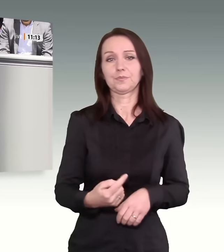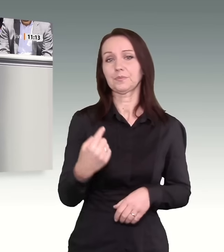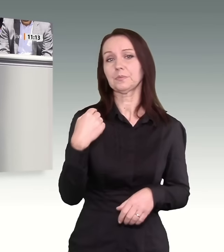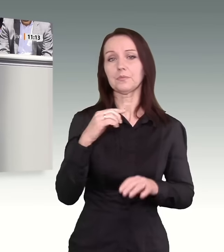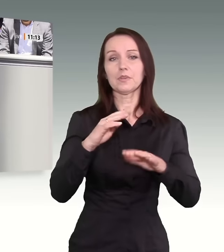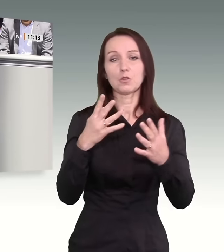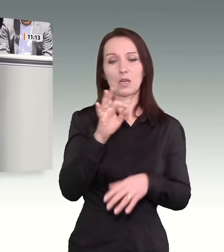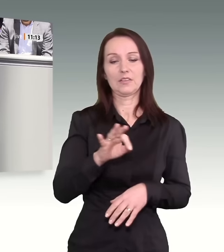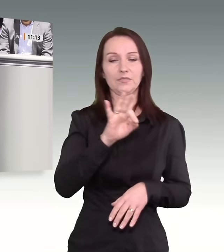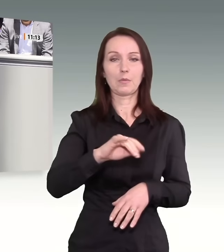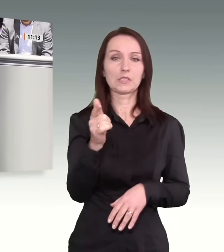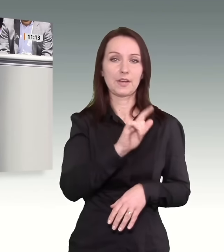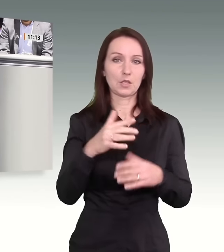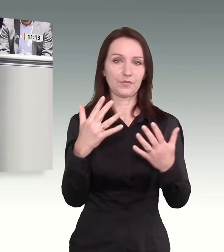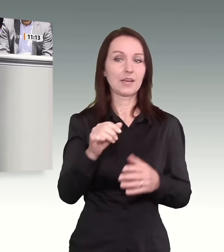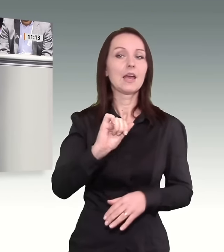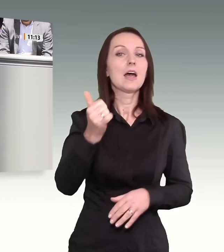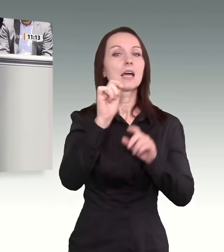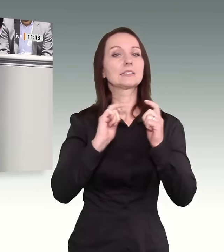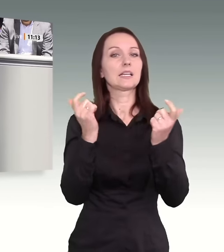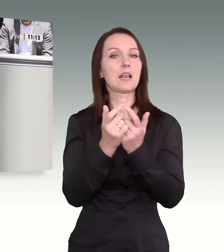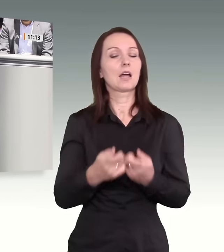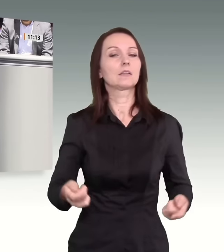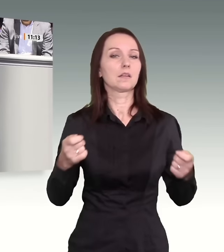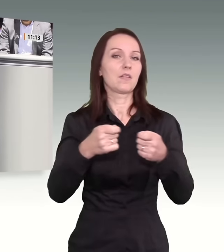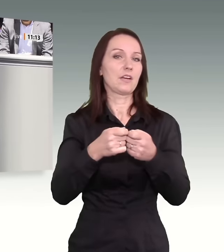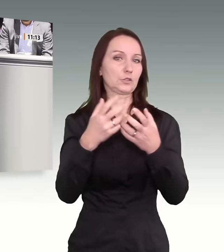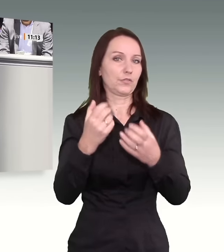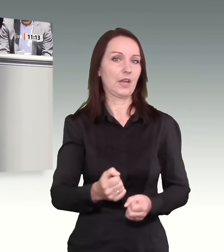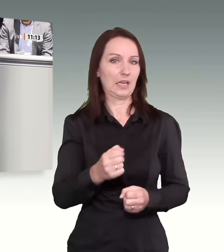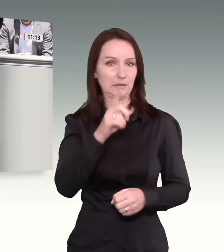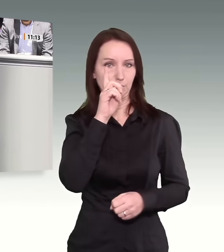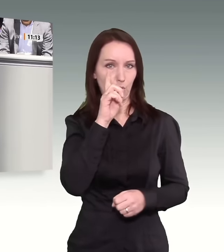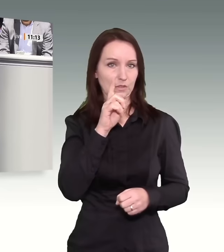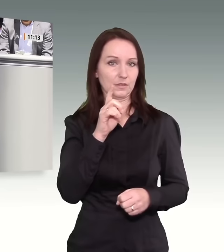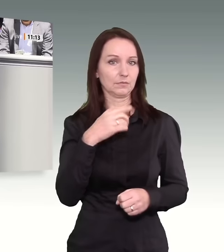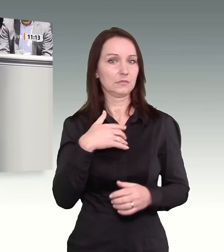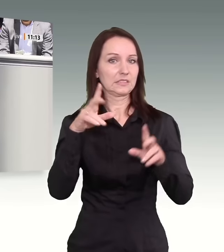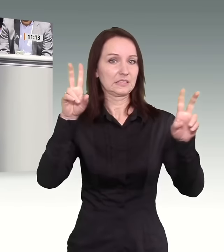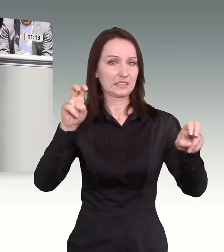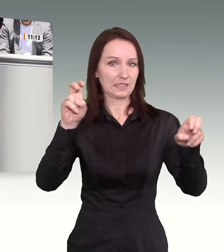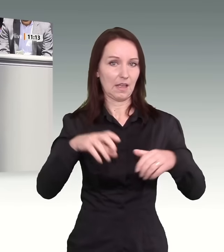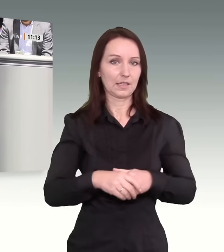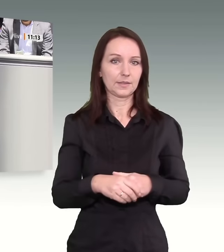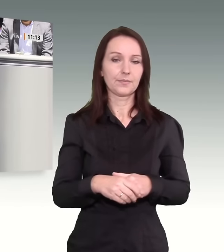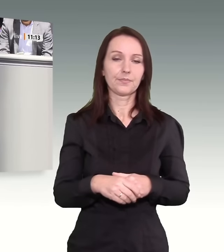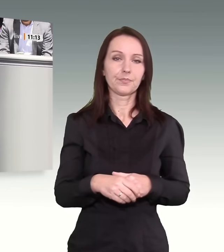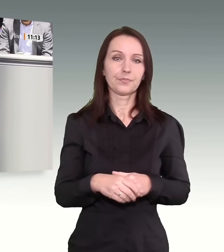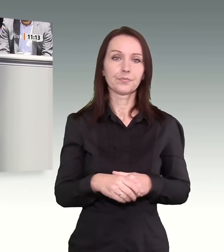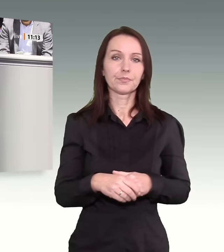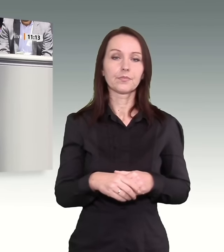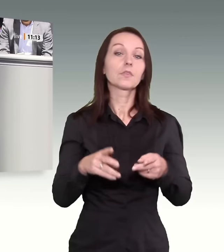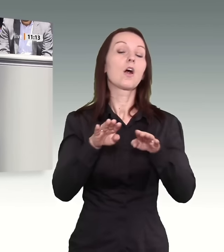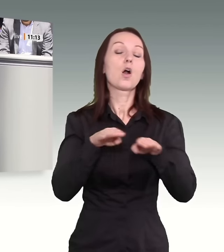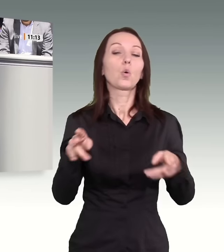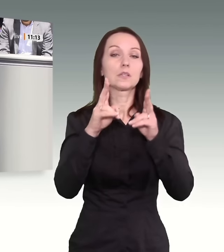Februar 2010. Das Grundrecht und Gewährleistung eines menschenwürdigen Existenzbedingungen aus Artikel